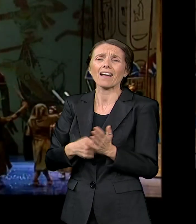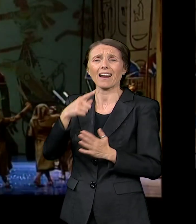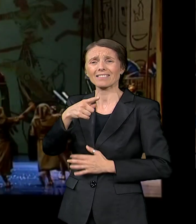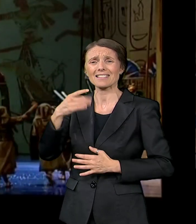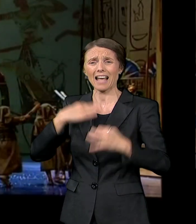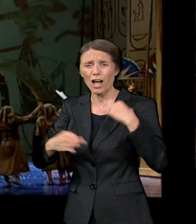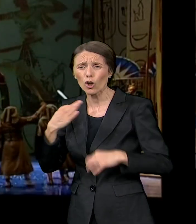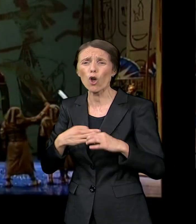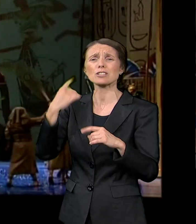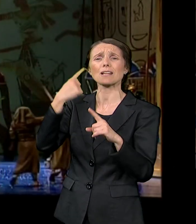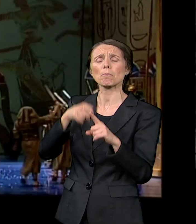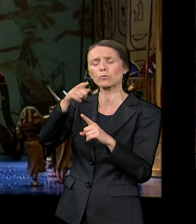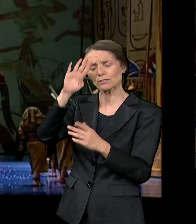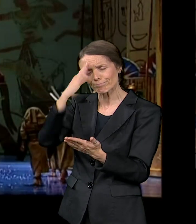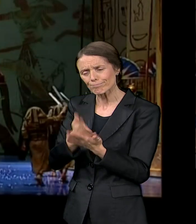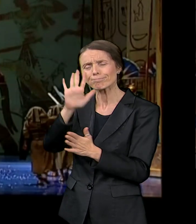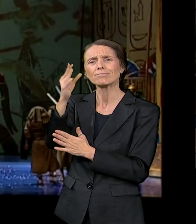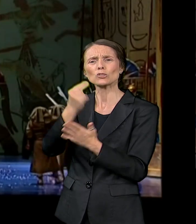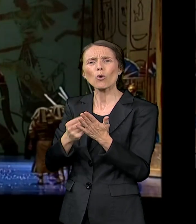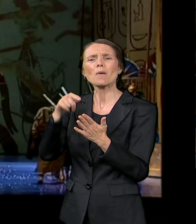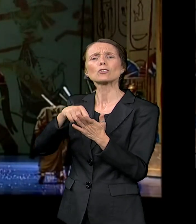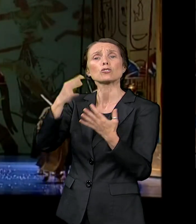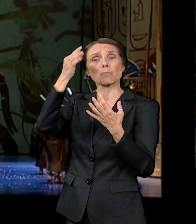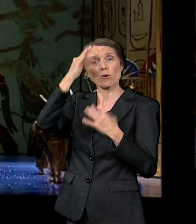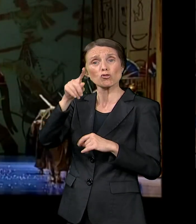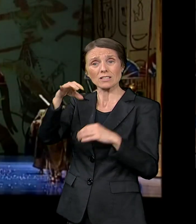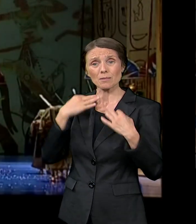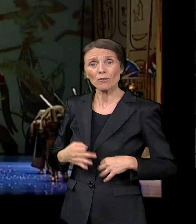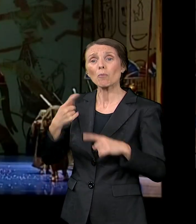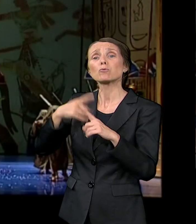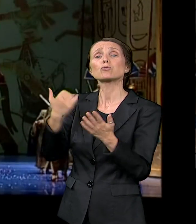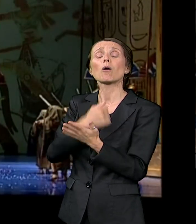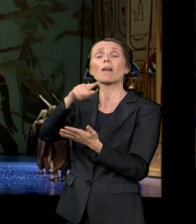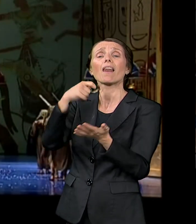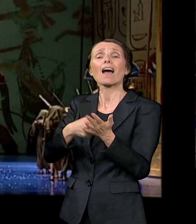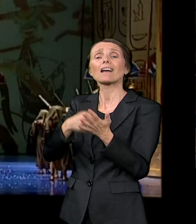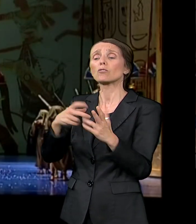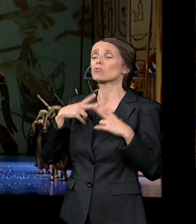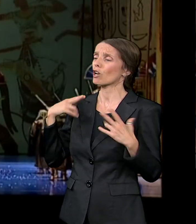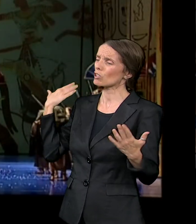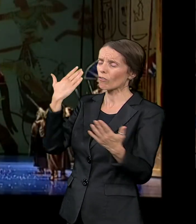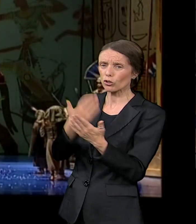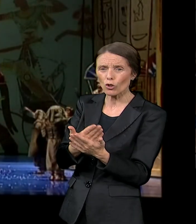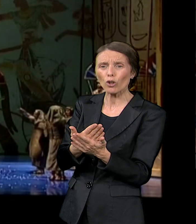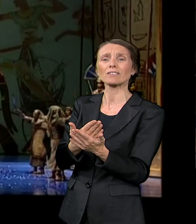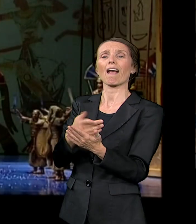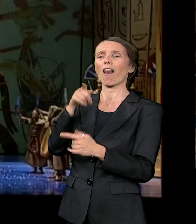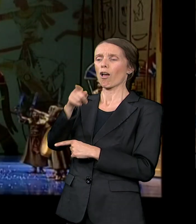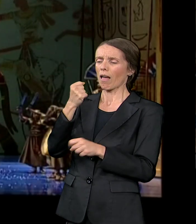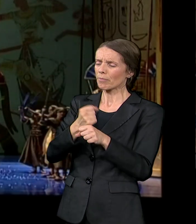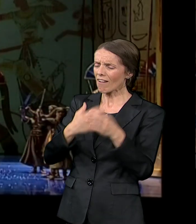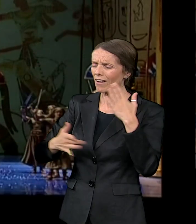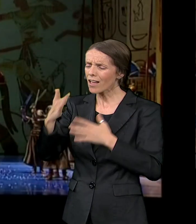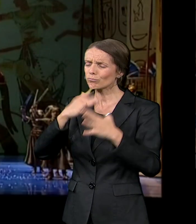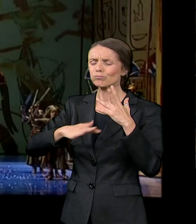profesora emeritusa, nagradom za životno delo. U gorde materijale utkala je meka sećanja, a profesionalne